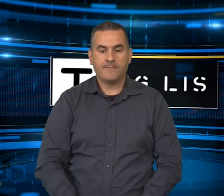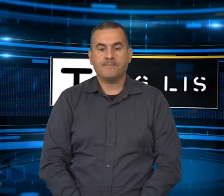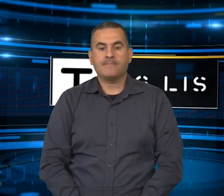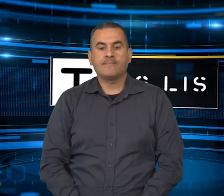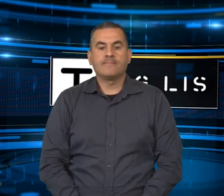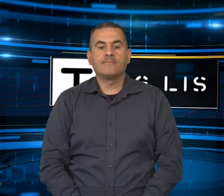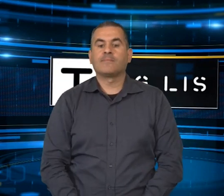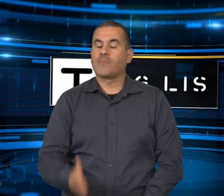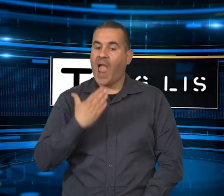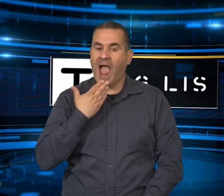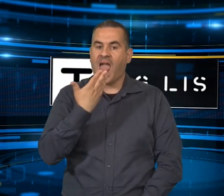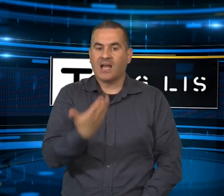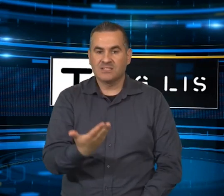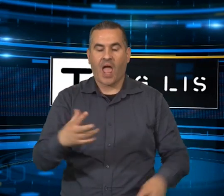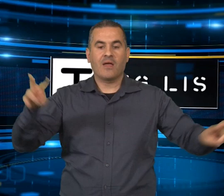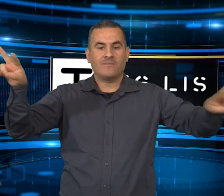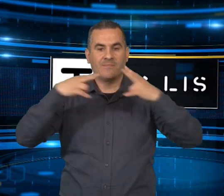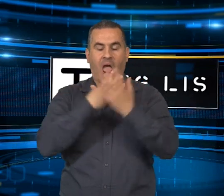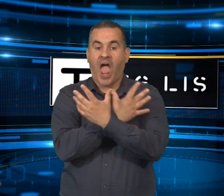Grazie per averci seguito, arrivederci.